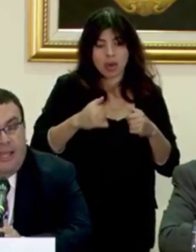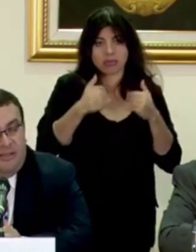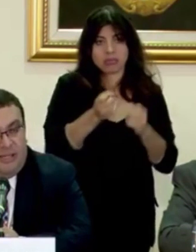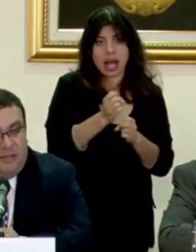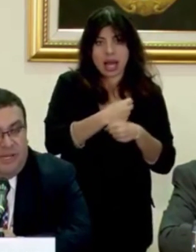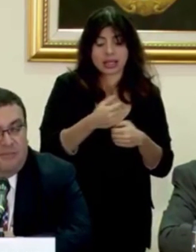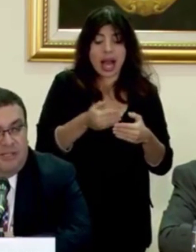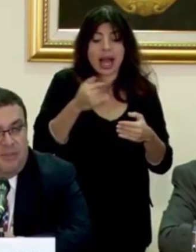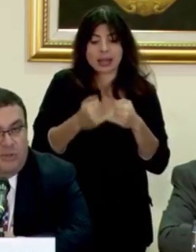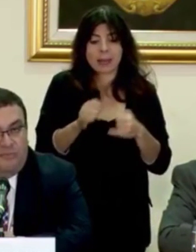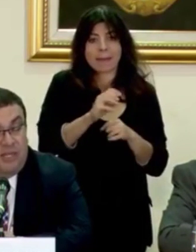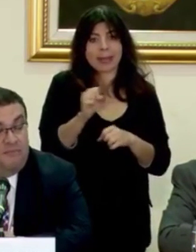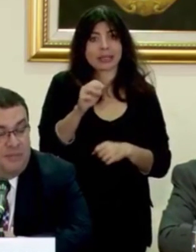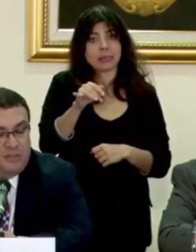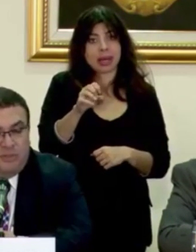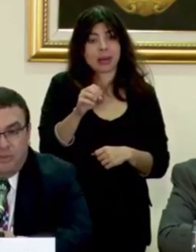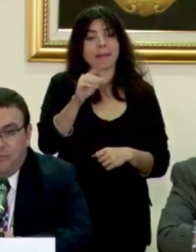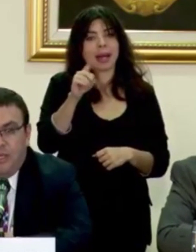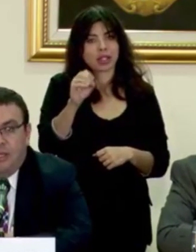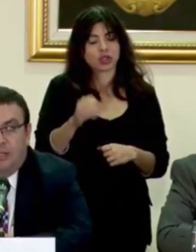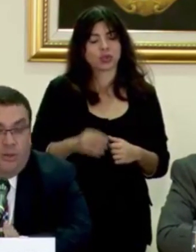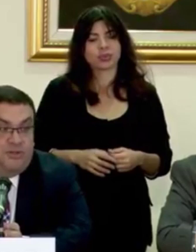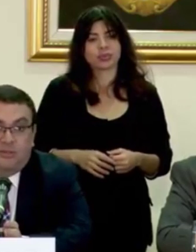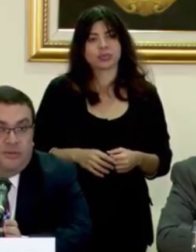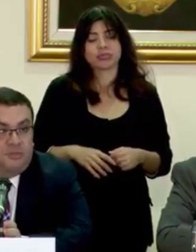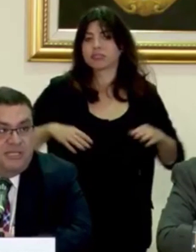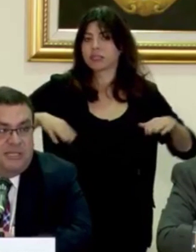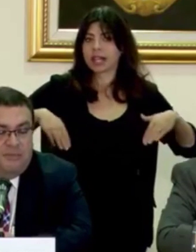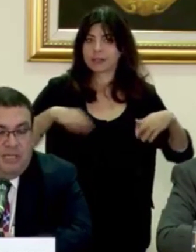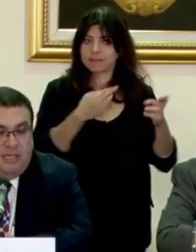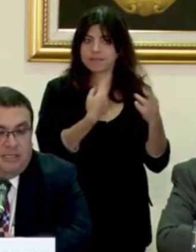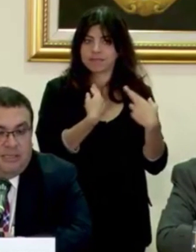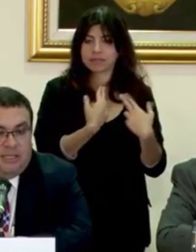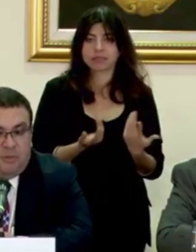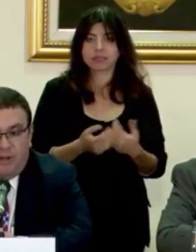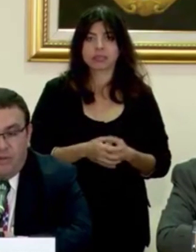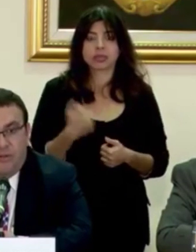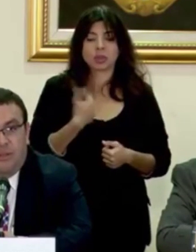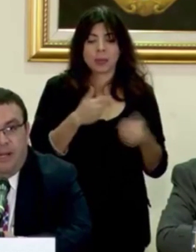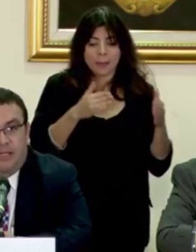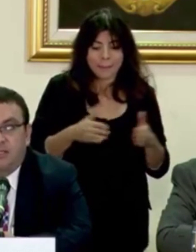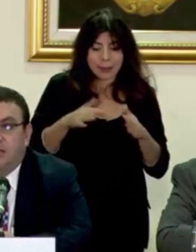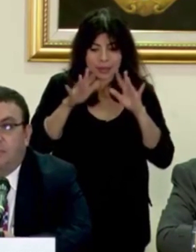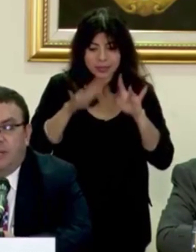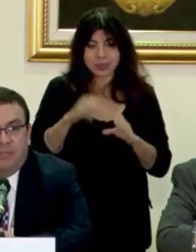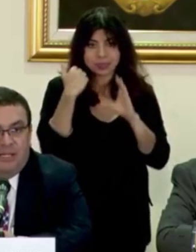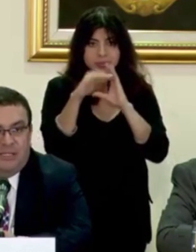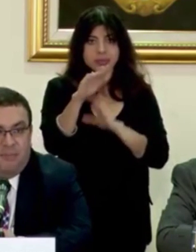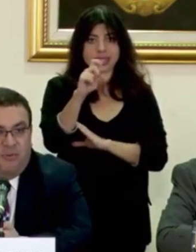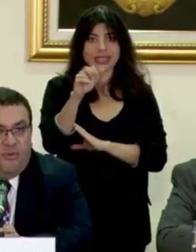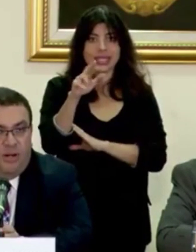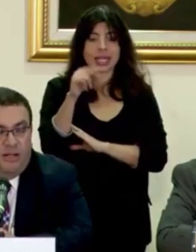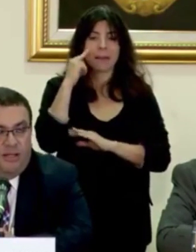antes de que terminara el mes de marzo. No hemos recibido respuesta y estamos preparando una nota para la Cancillería para